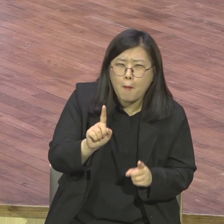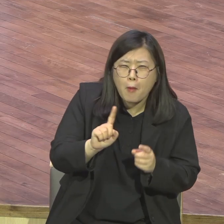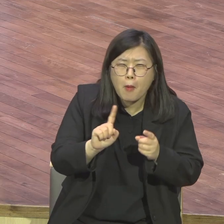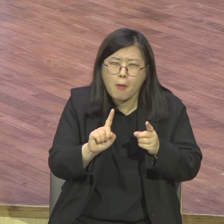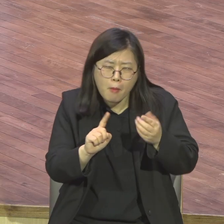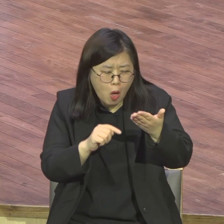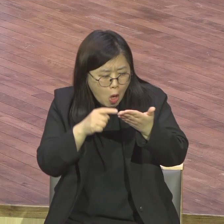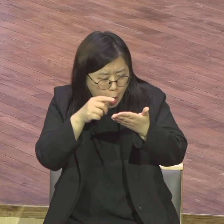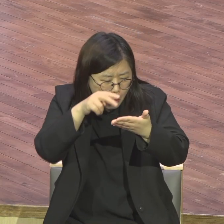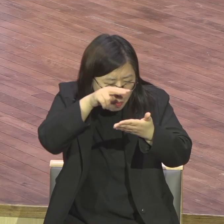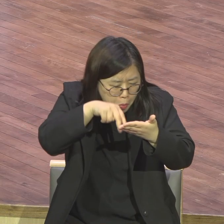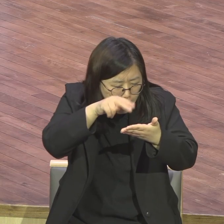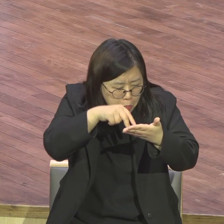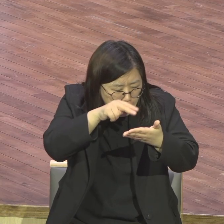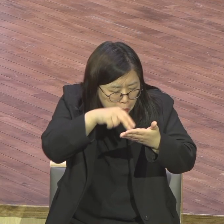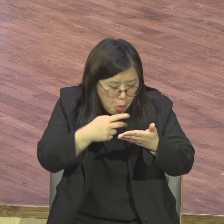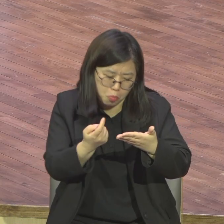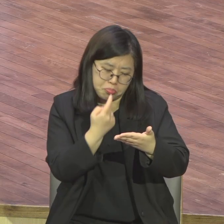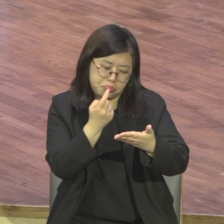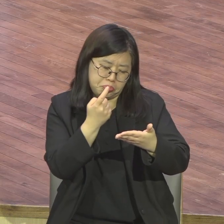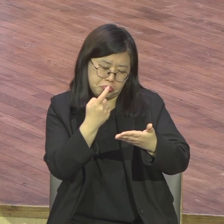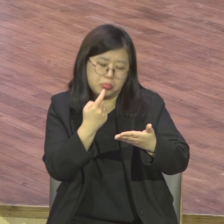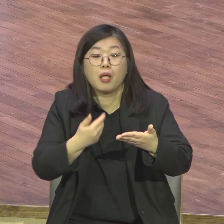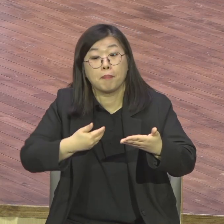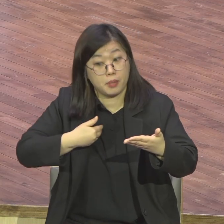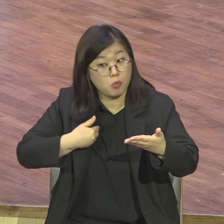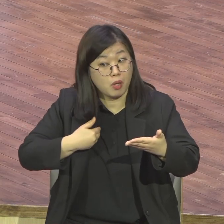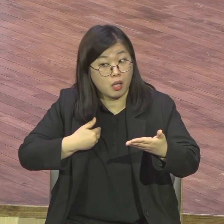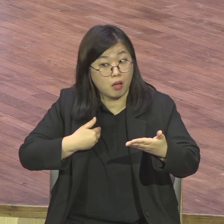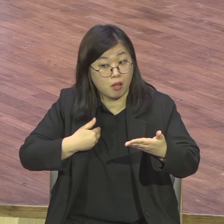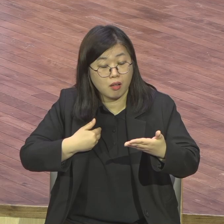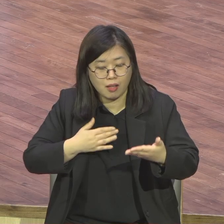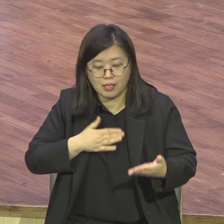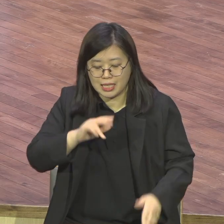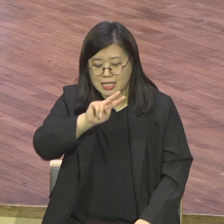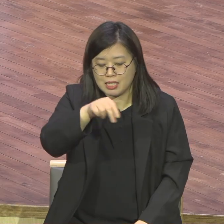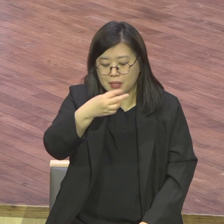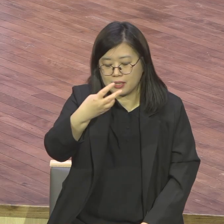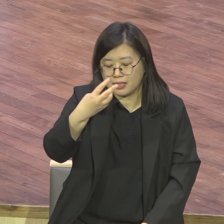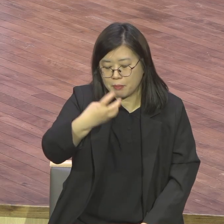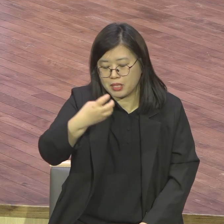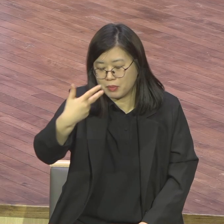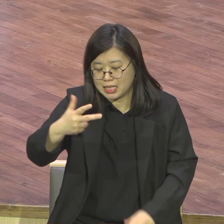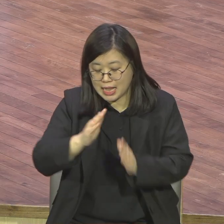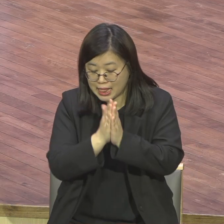뭐냐 이게 이 책자를 주었잖아요 주었으면 그 책을 가지고 좀 그렇게